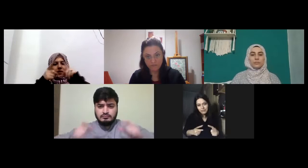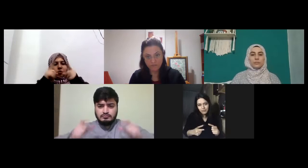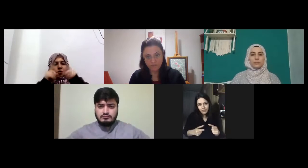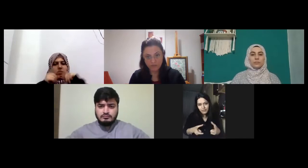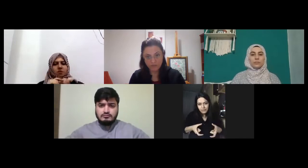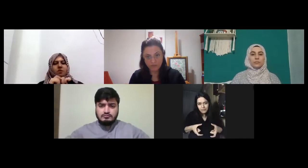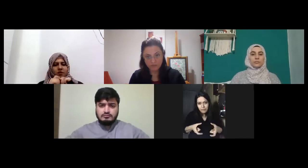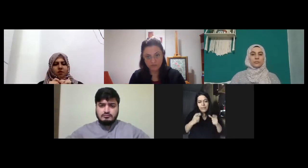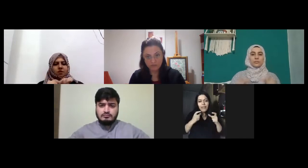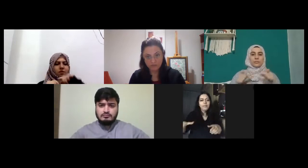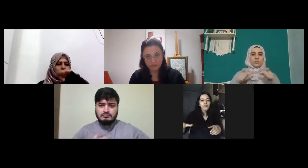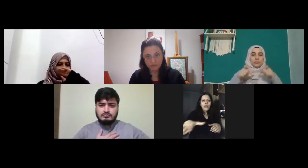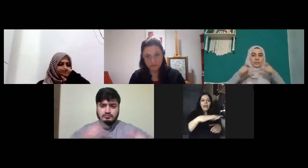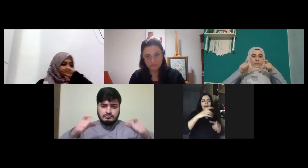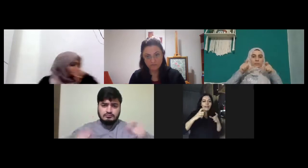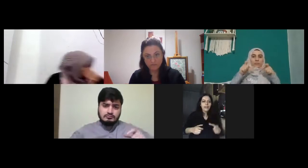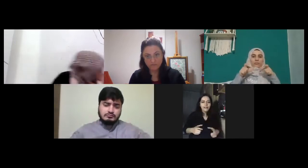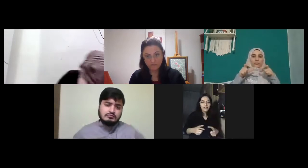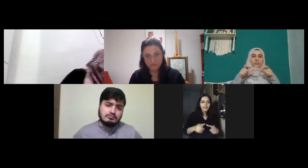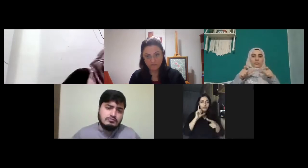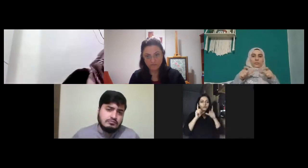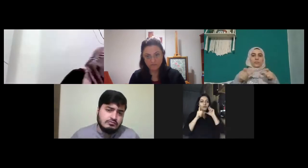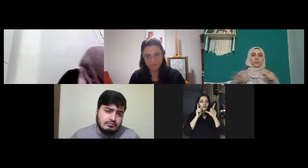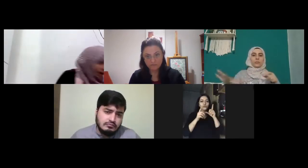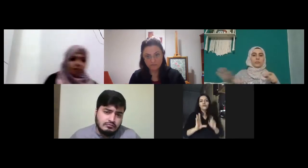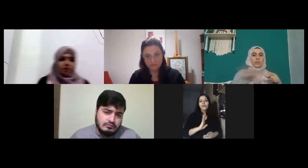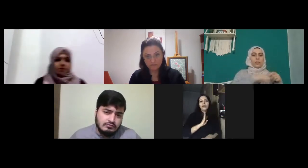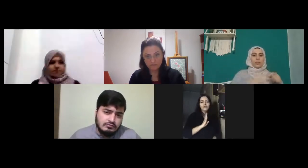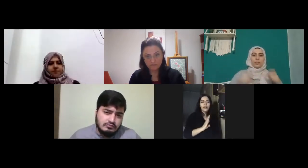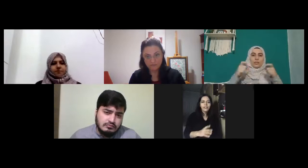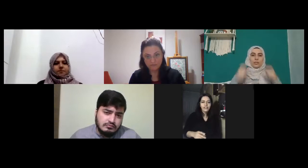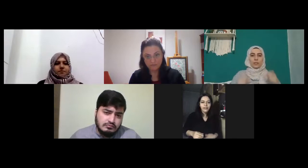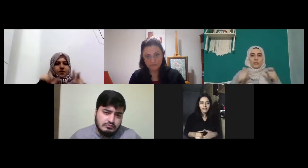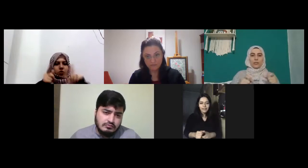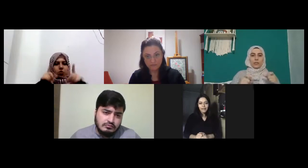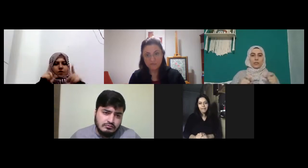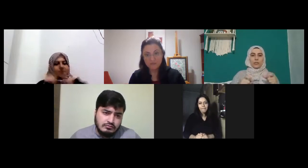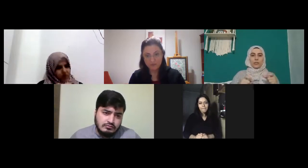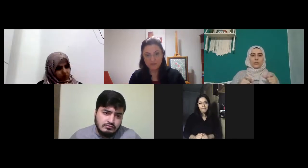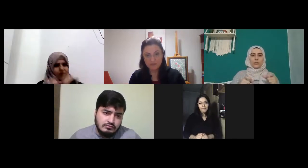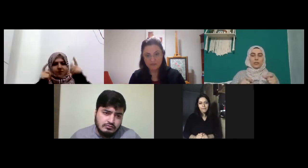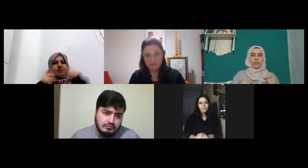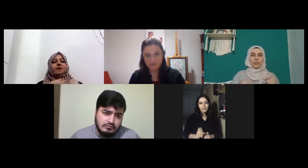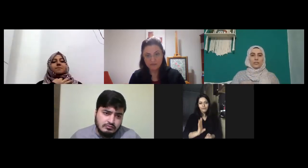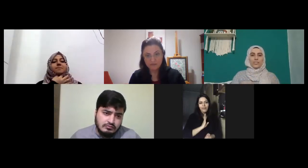şöyle her yerde gürültü var güzel yaşa var